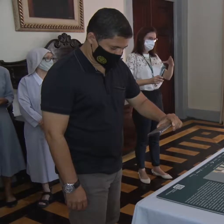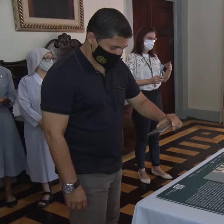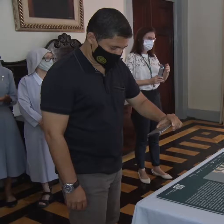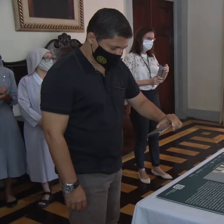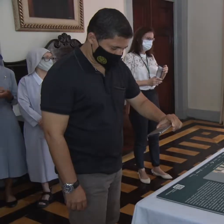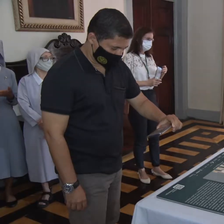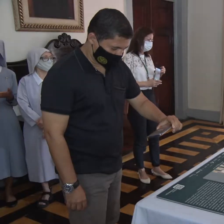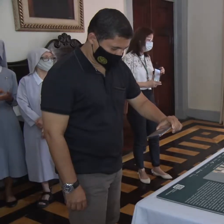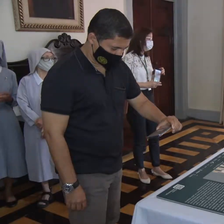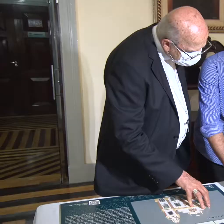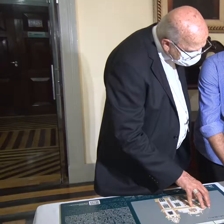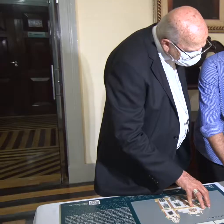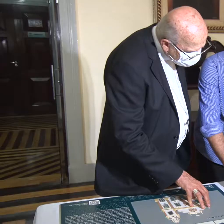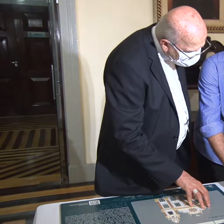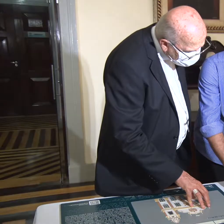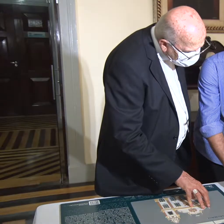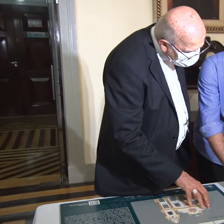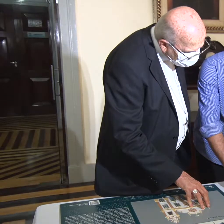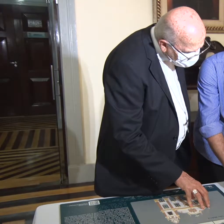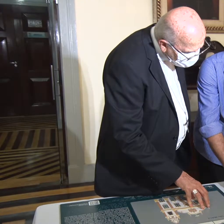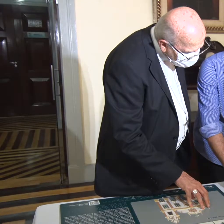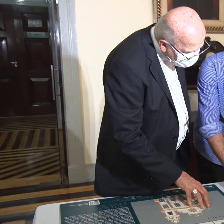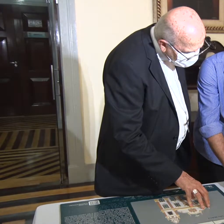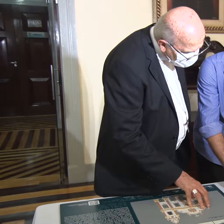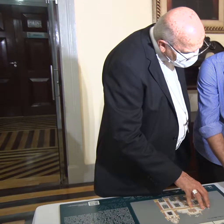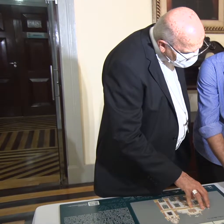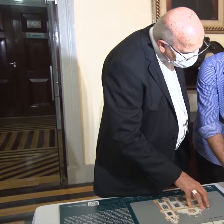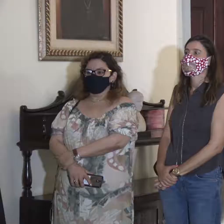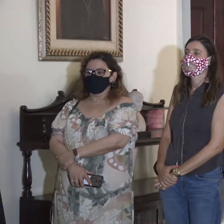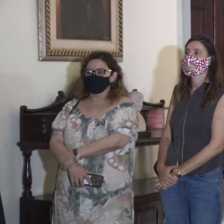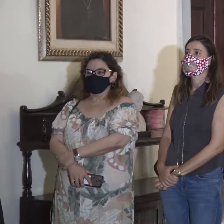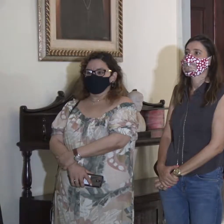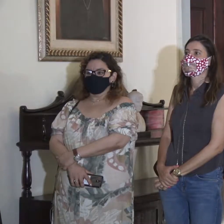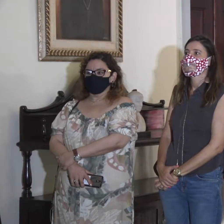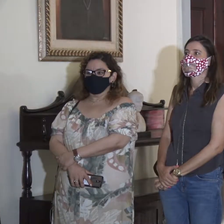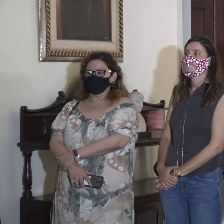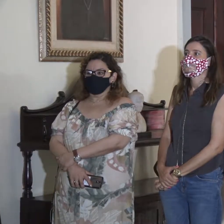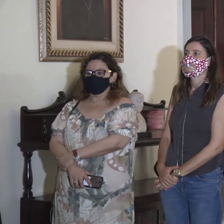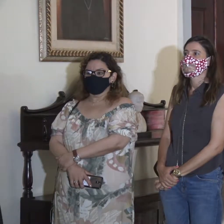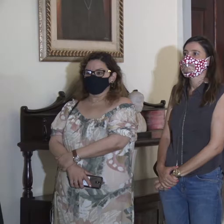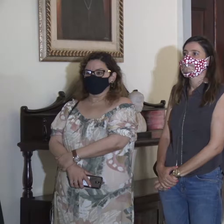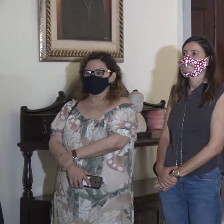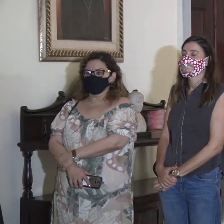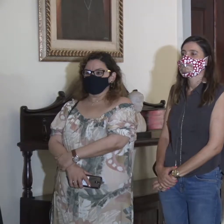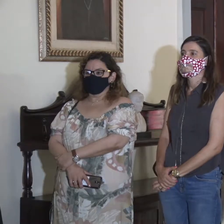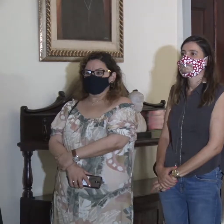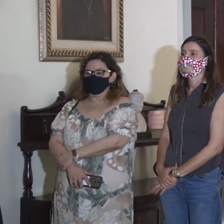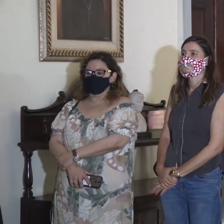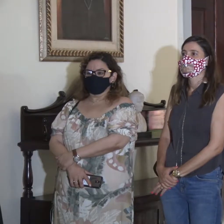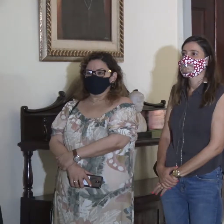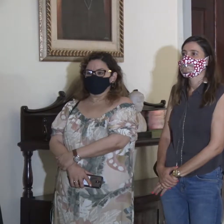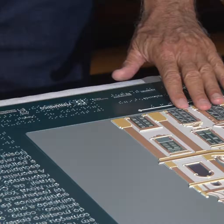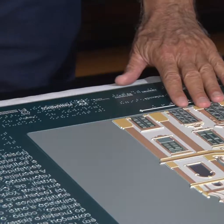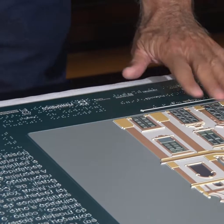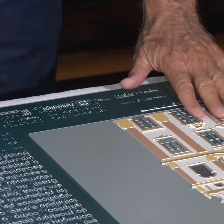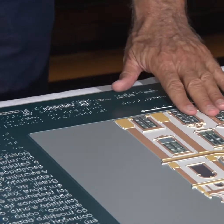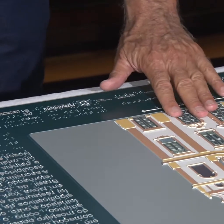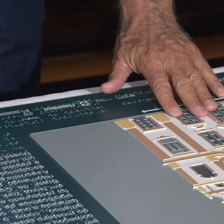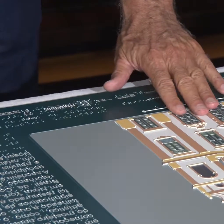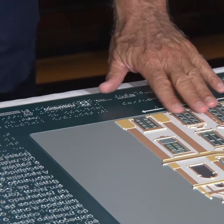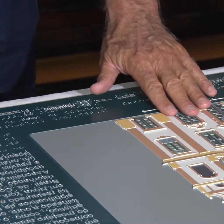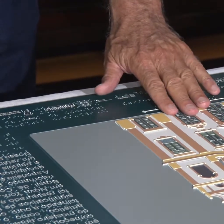e com baixa visão. Criptolibras vão garantir que os surdos saibam o sinal do nome da igreja.